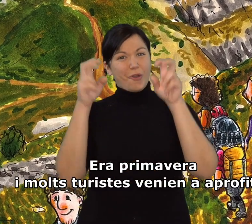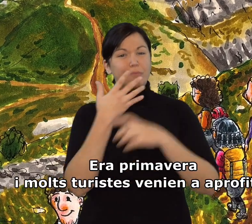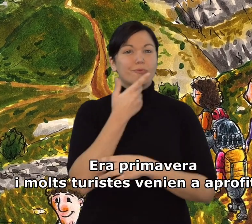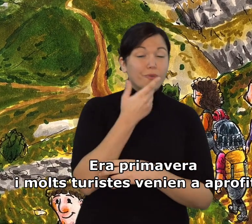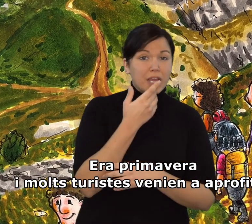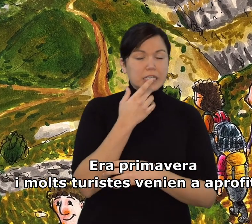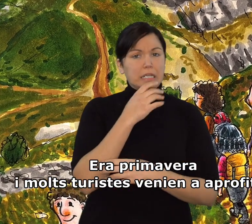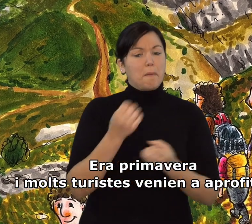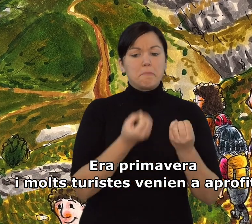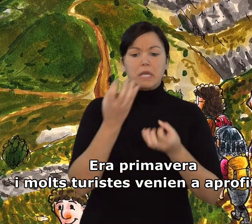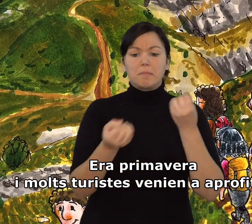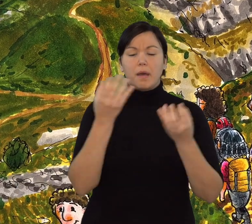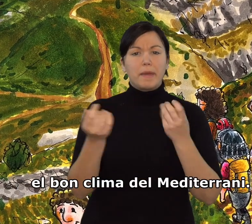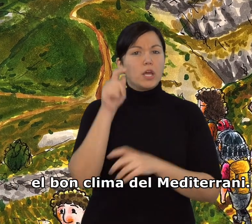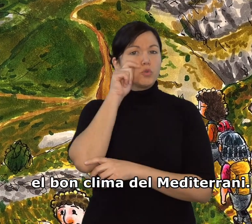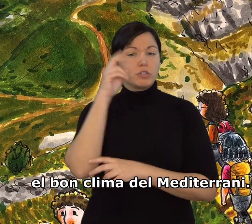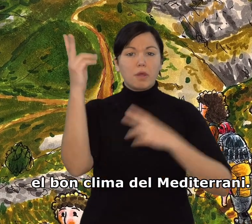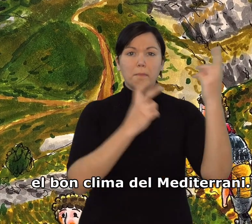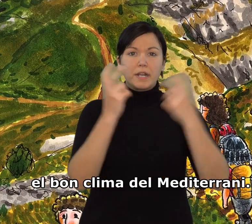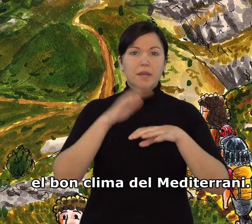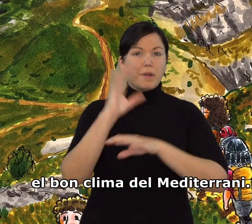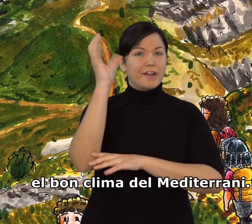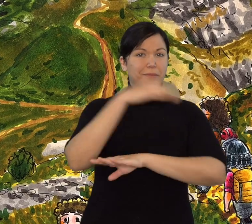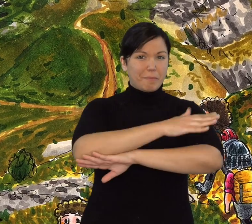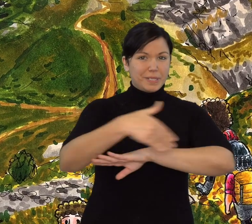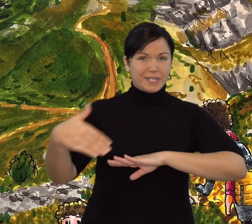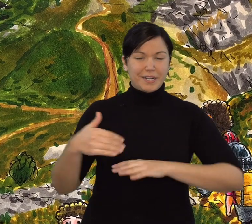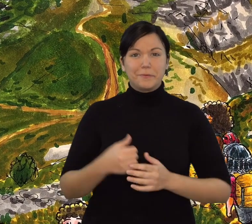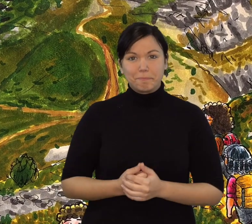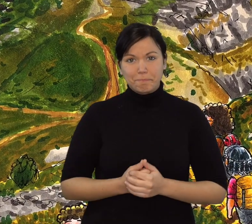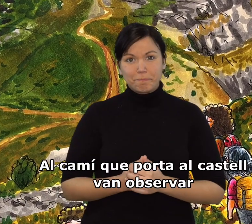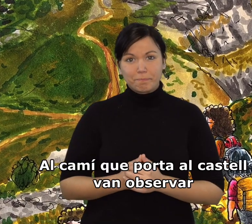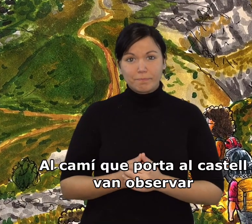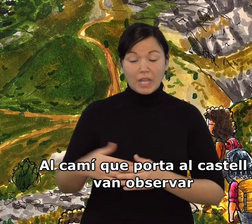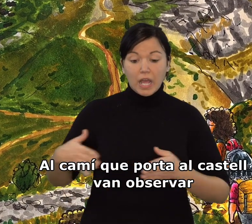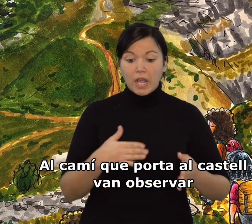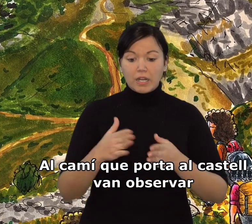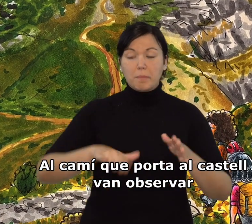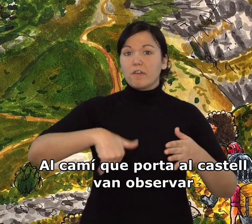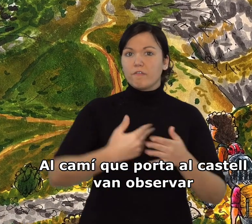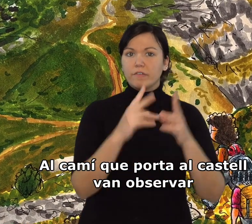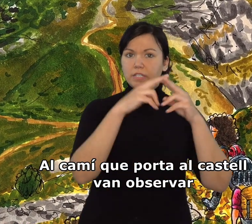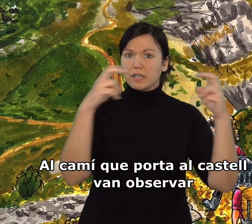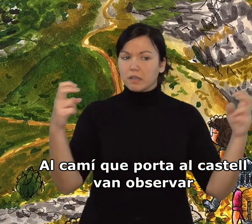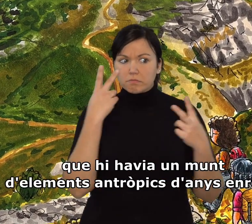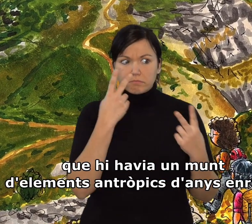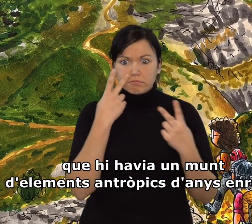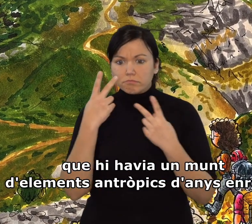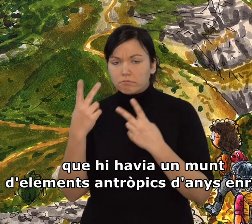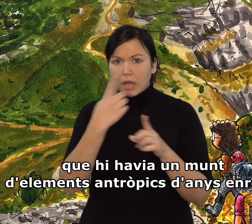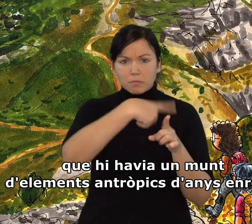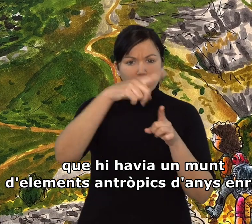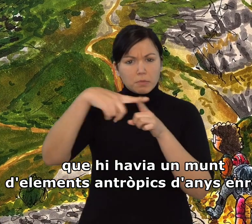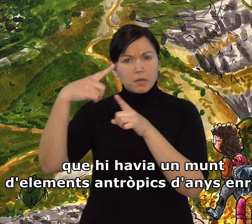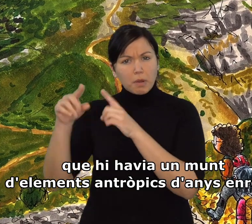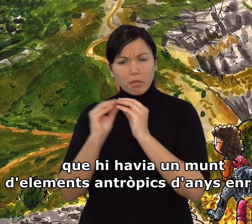primavera i molts turistes venien a aprofitar el bon clima del Mediterrani. El camí que porta al castell van observar que hi havia